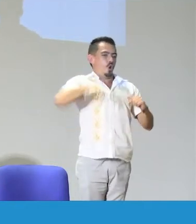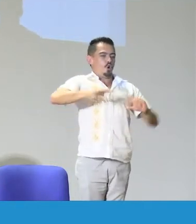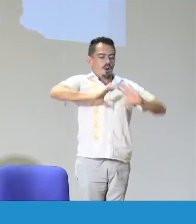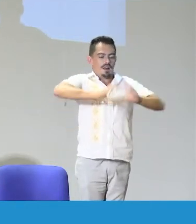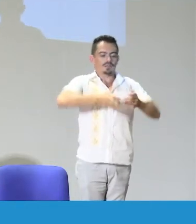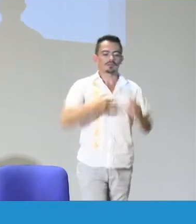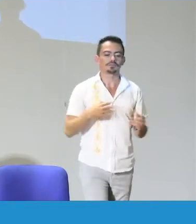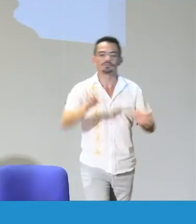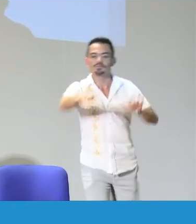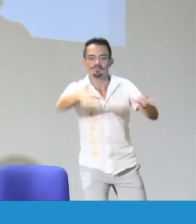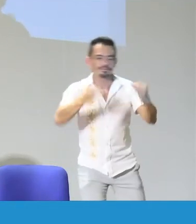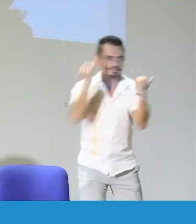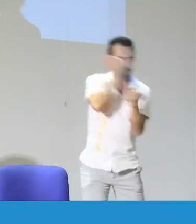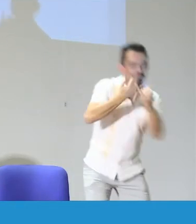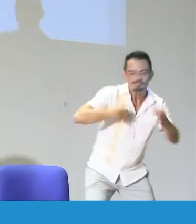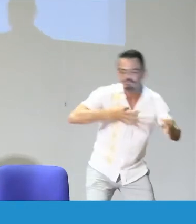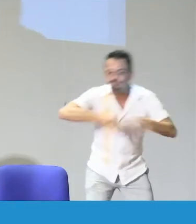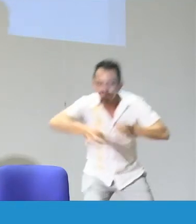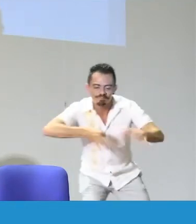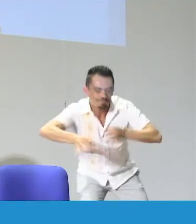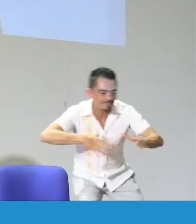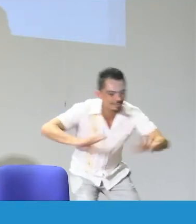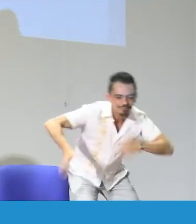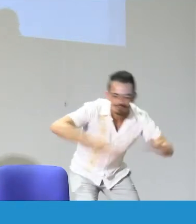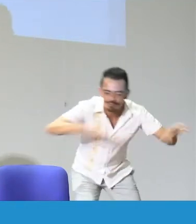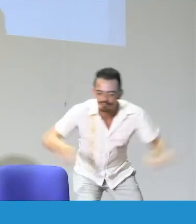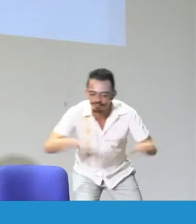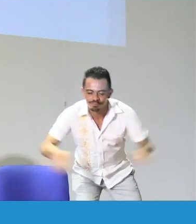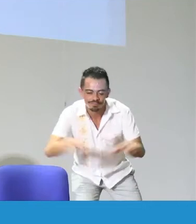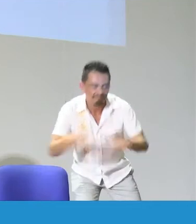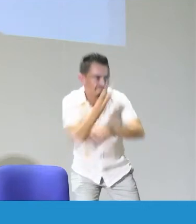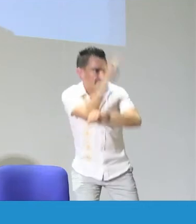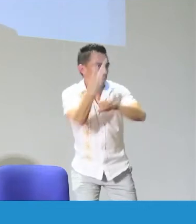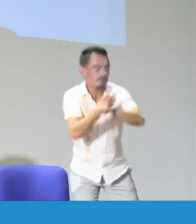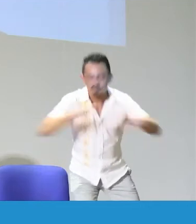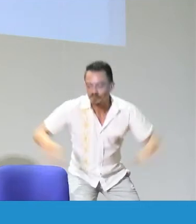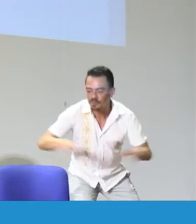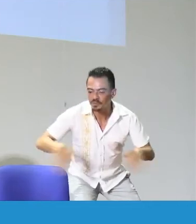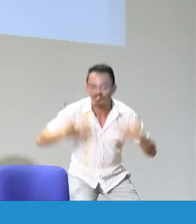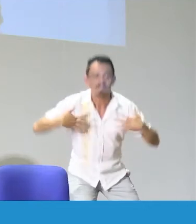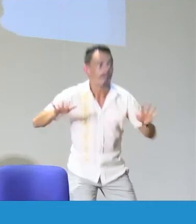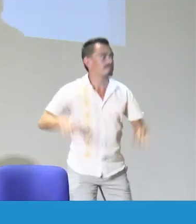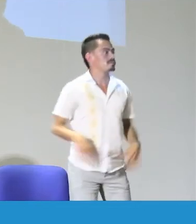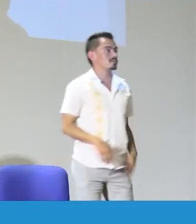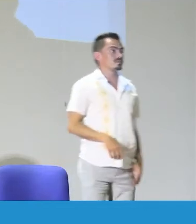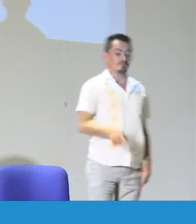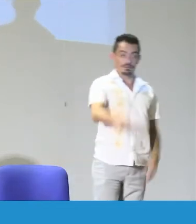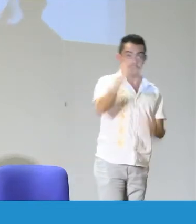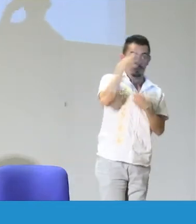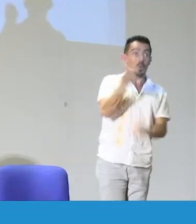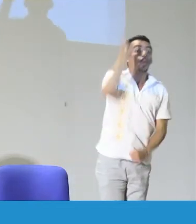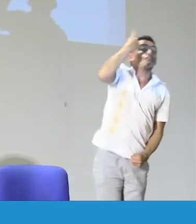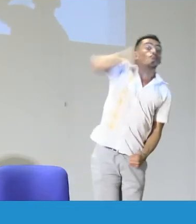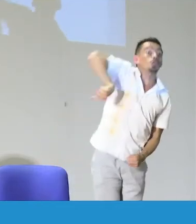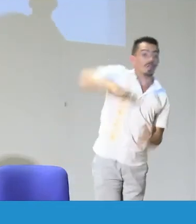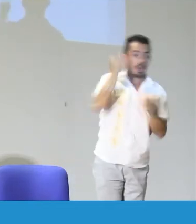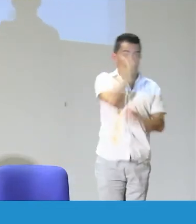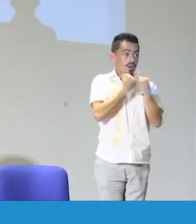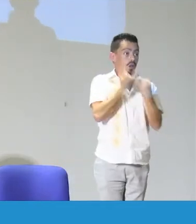Ahora bien, por ejemplo, en el aula, algún modelo lingüístico puede estar haciendo distintas actividades, tal vez por dos horas,